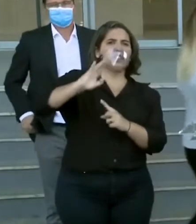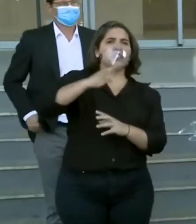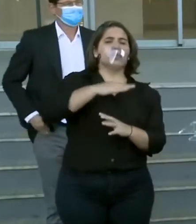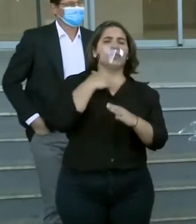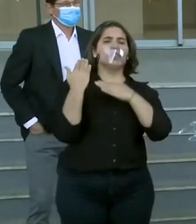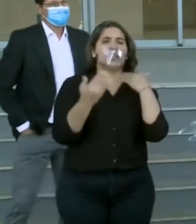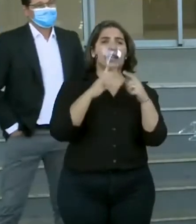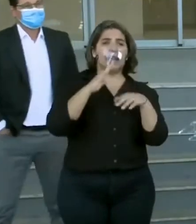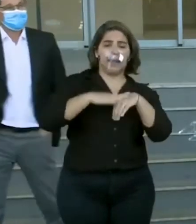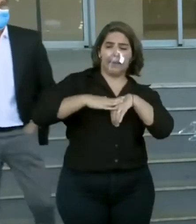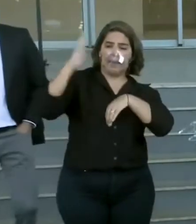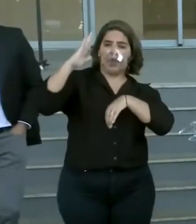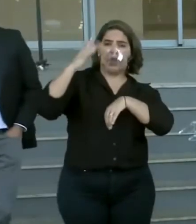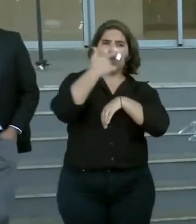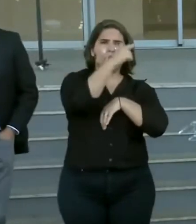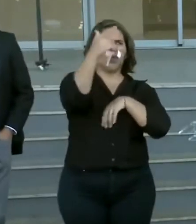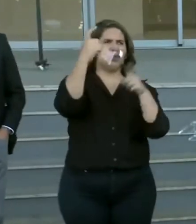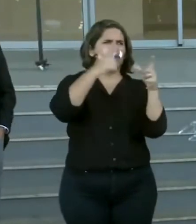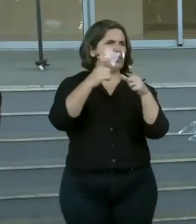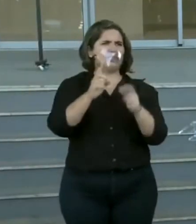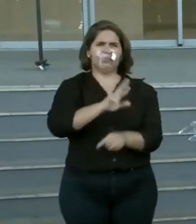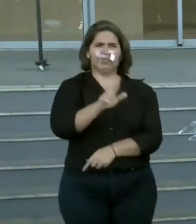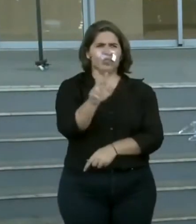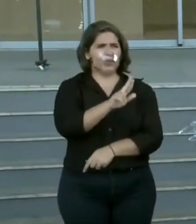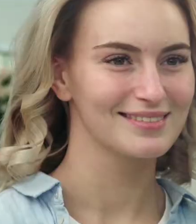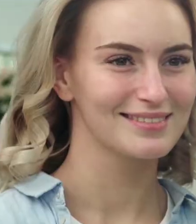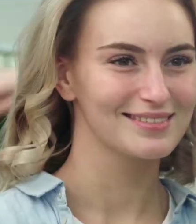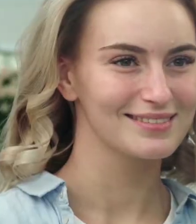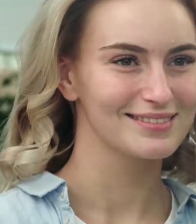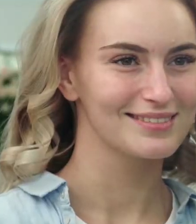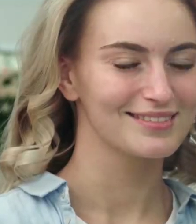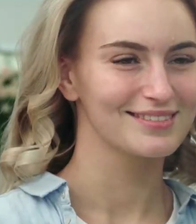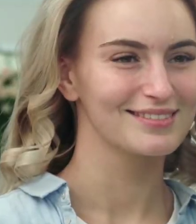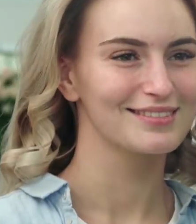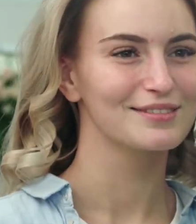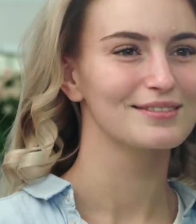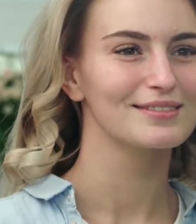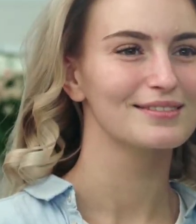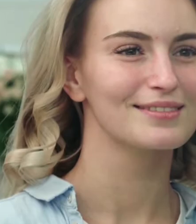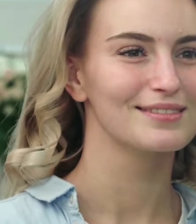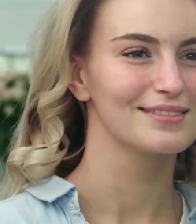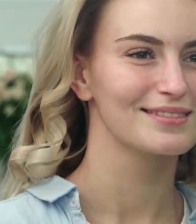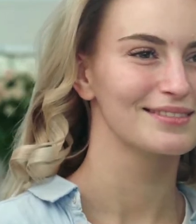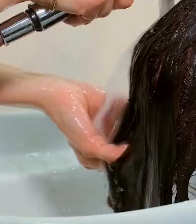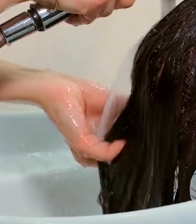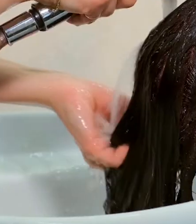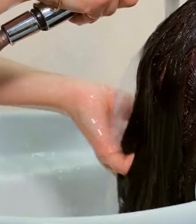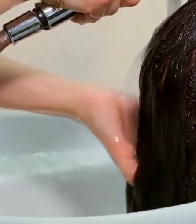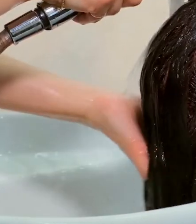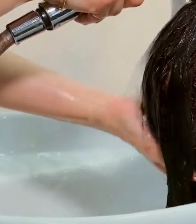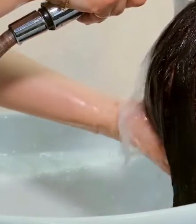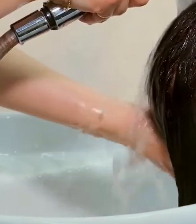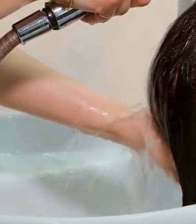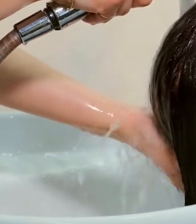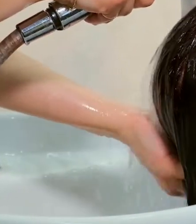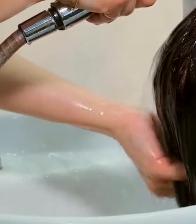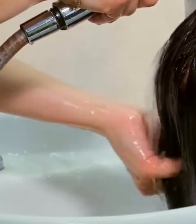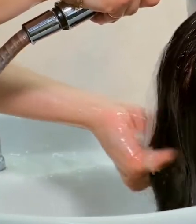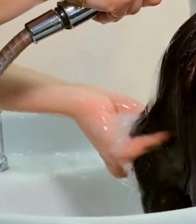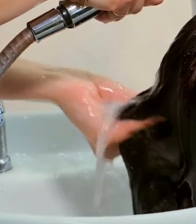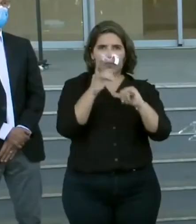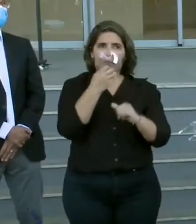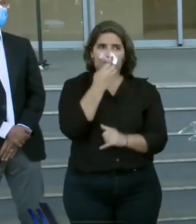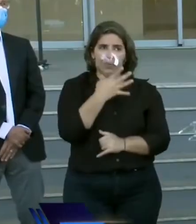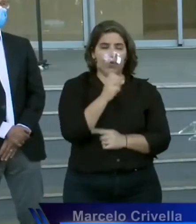fase de reabertura gradual do comércio, salões de beleza vão poder abrir, mas apenas aqueles que estão dentro dos